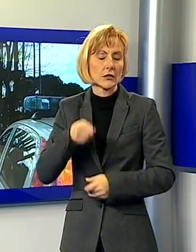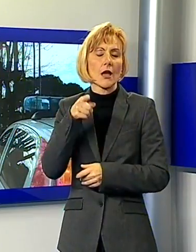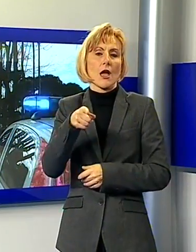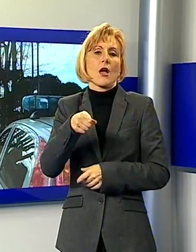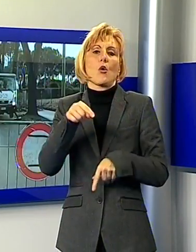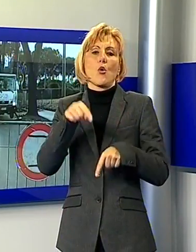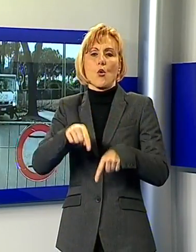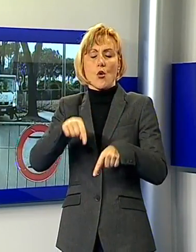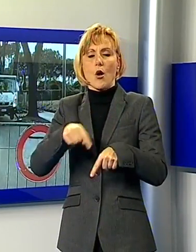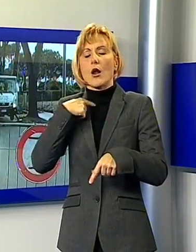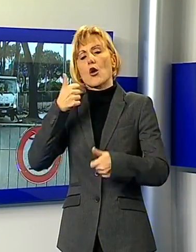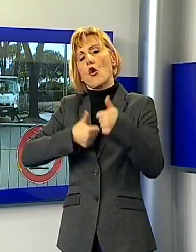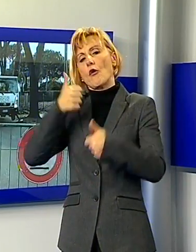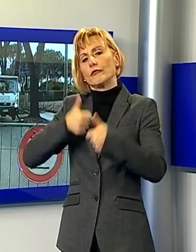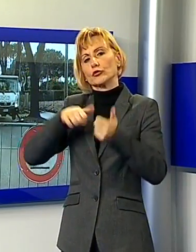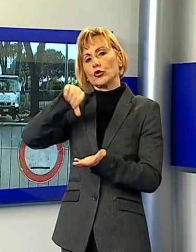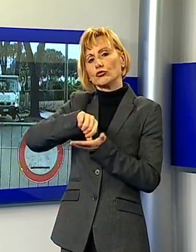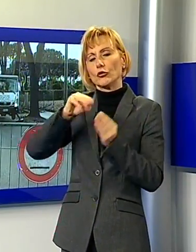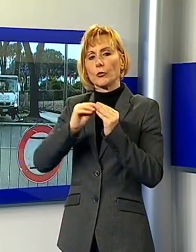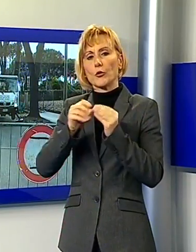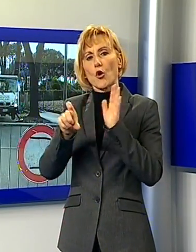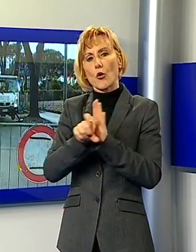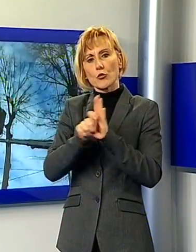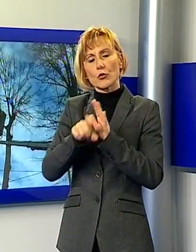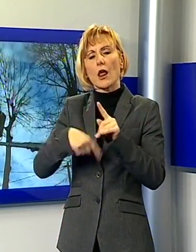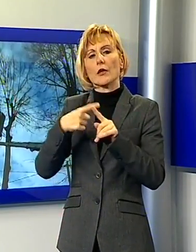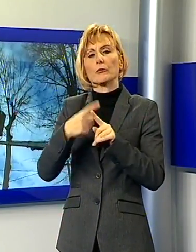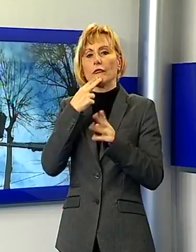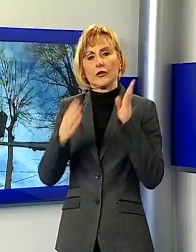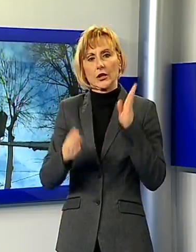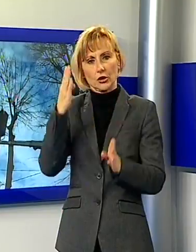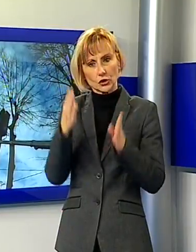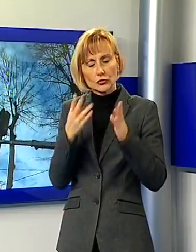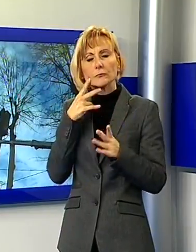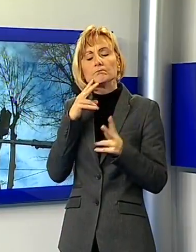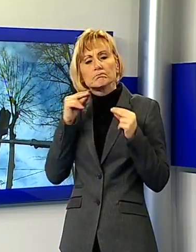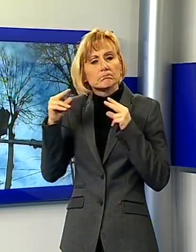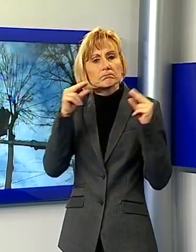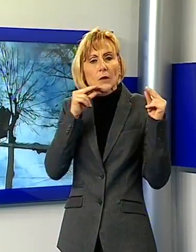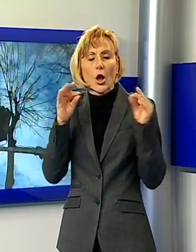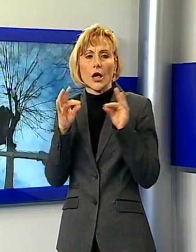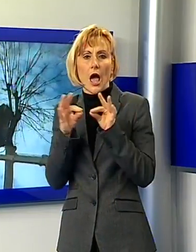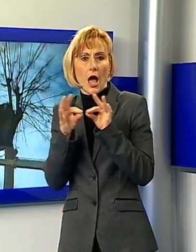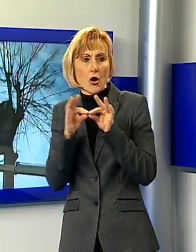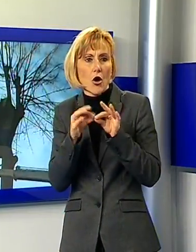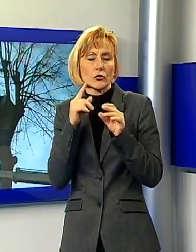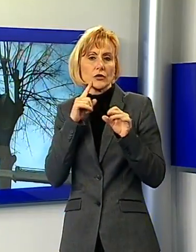un confronto con il centro operativo comunale e con la polizia municipale ad intervenire con la messa in sicurezza degli alberi e dei rami pericolosi.